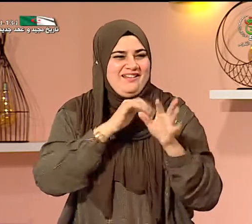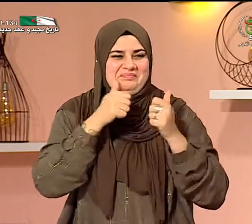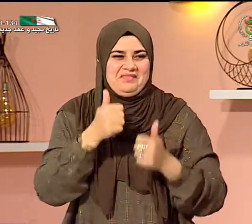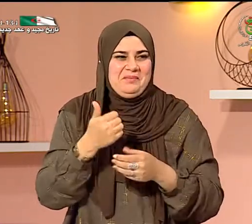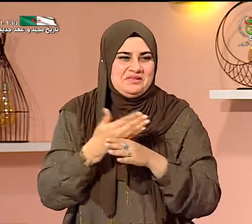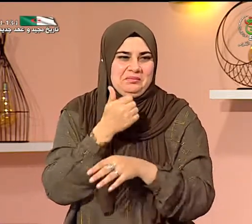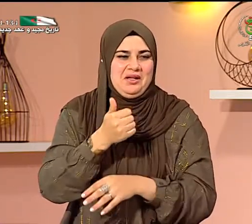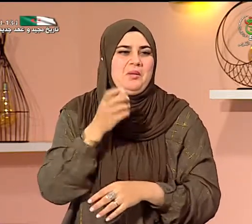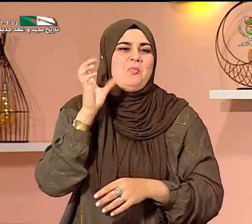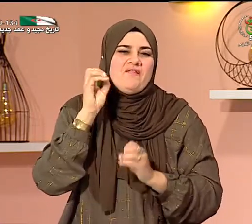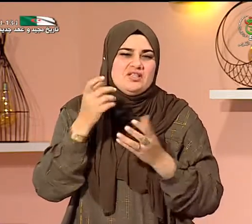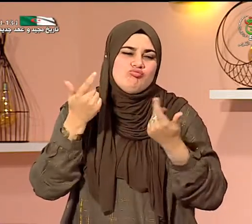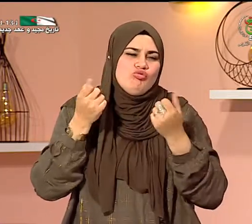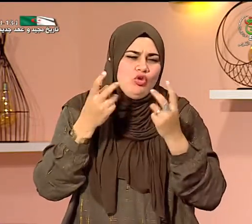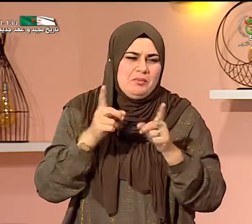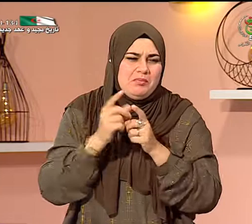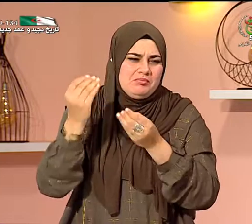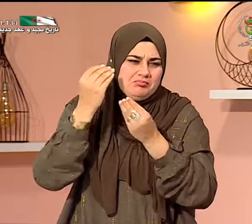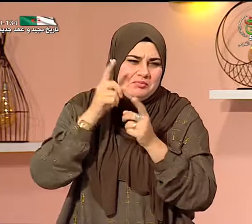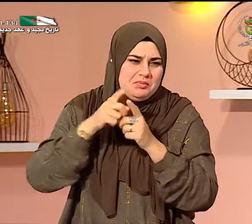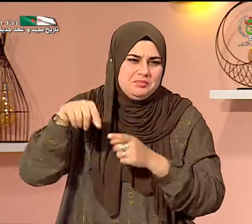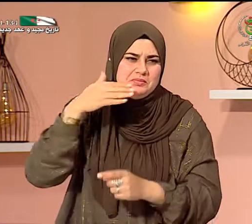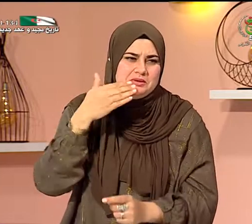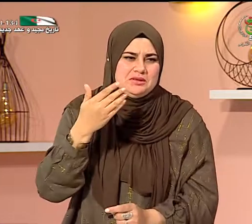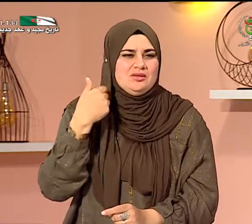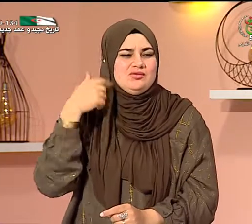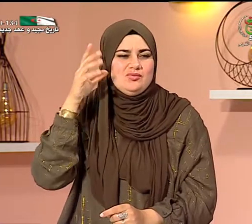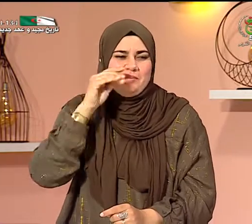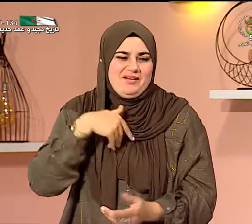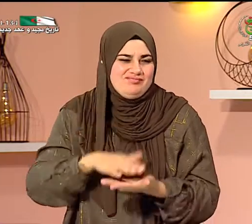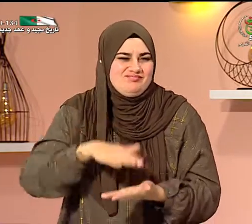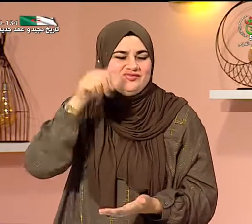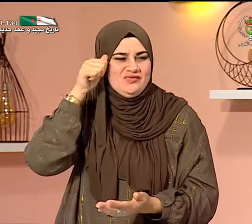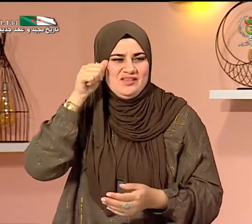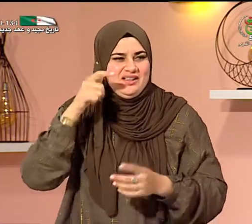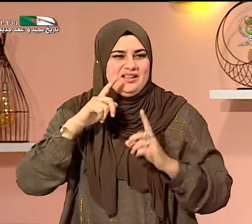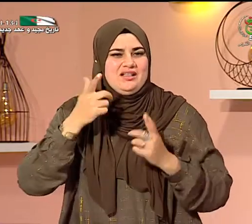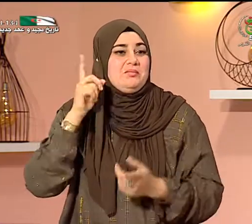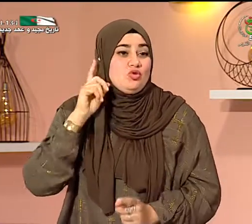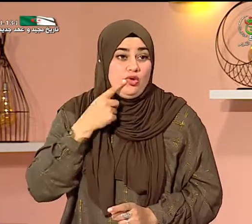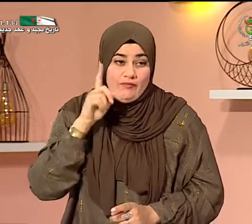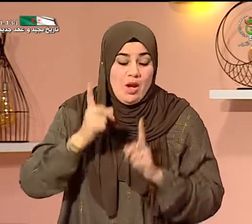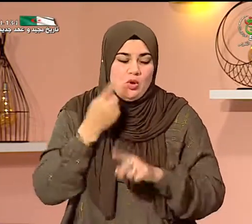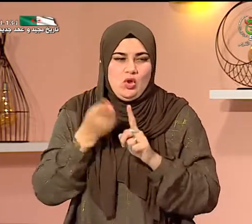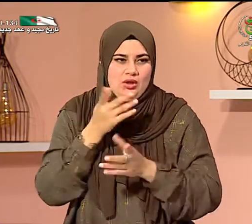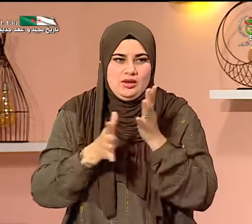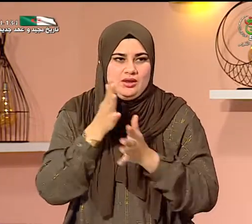مشكل لأن كل الأطفال الصم وحتى الأستاذ كان قد تعلم قليلاً لغة الإشارية وأتذكر وليس ولدي